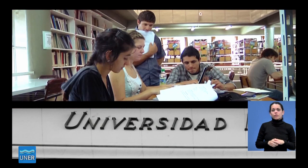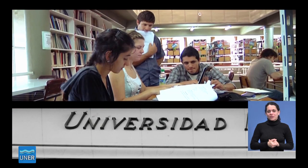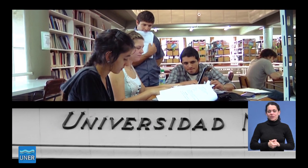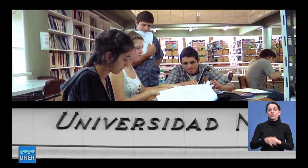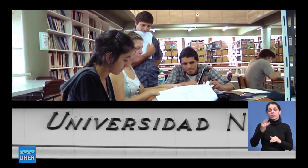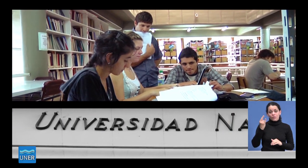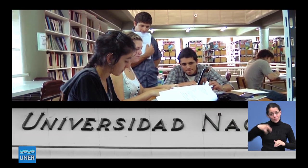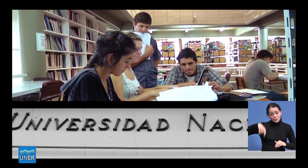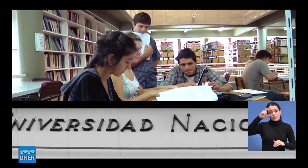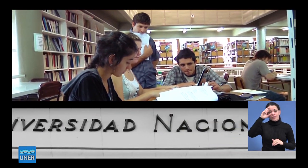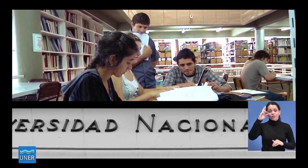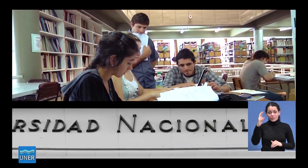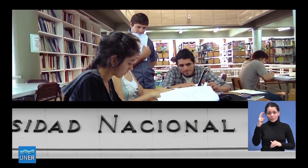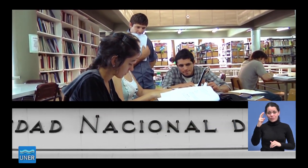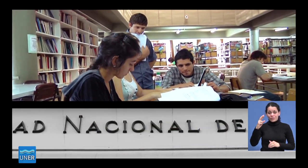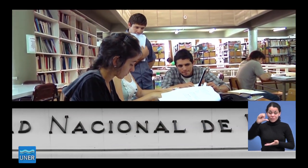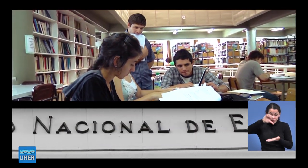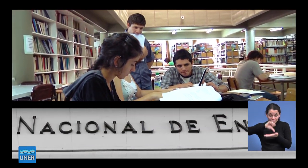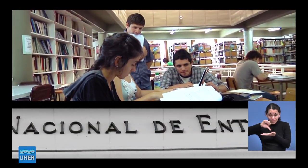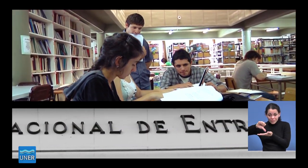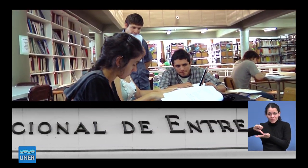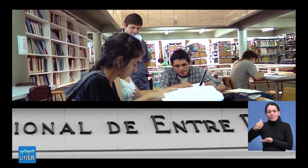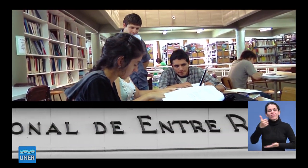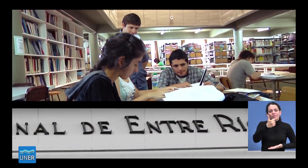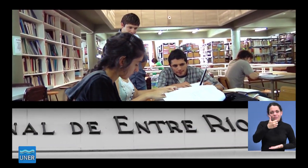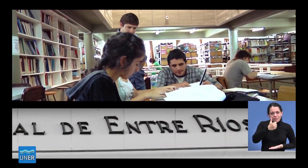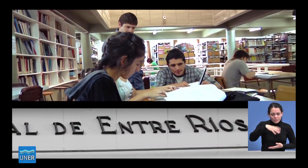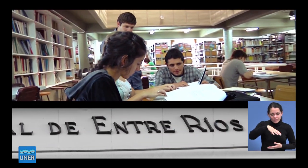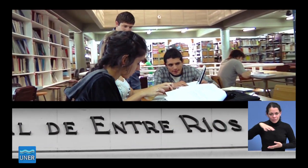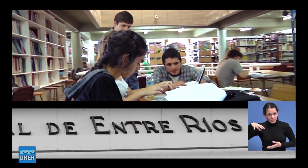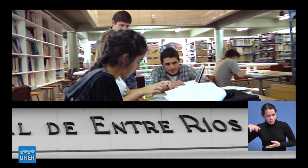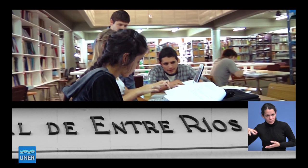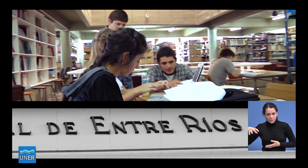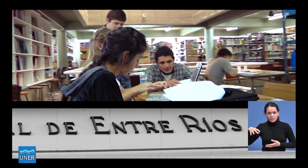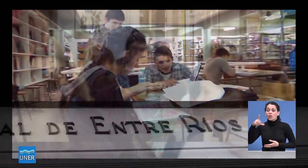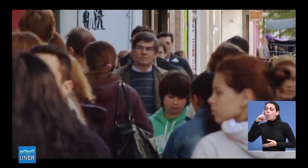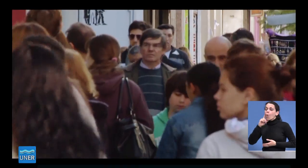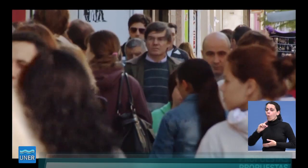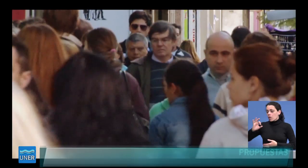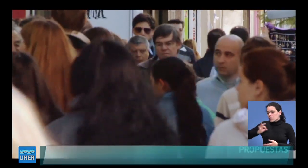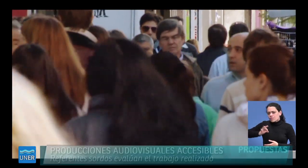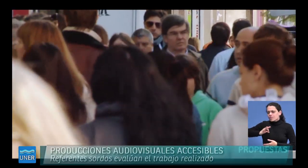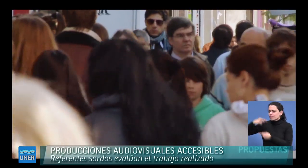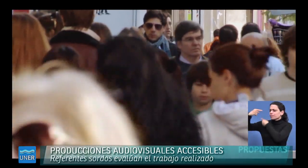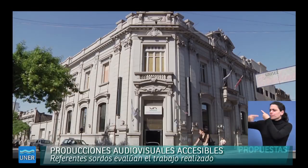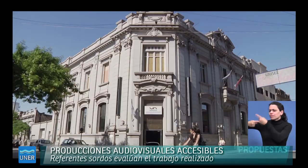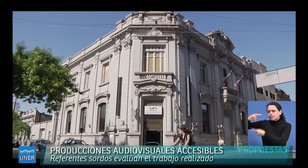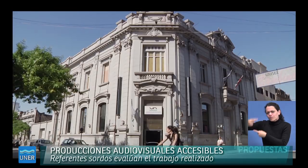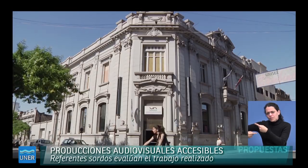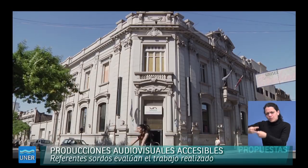Estratégicamente ubicada en seis ciudades de la provincia, la Universidad Nacional de Entre Ríos, UNER, tiene una historia de 40 años de